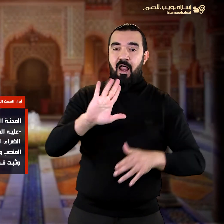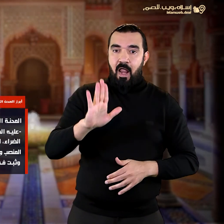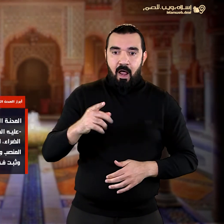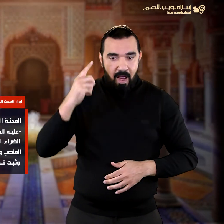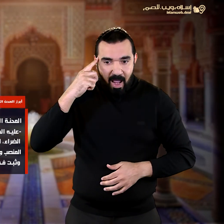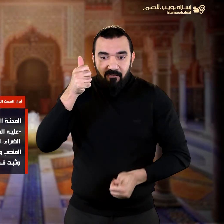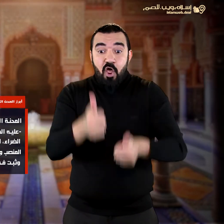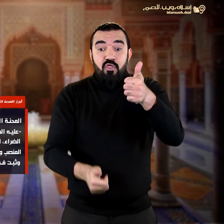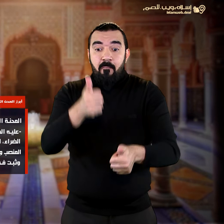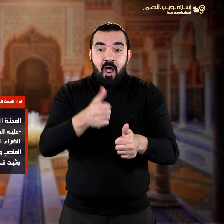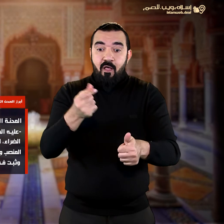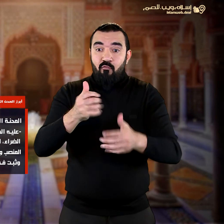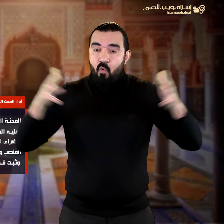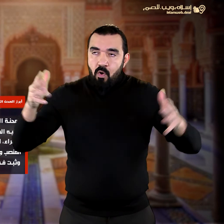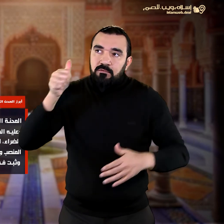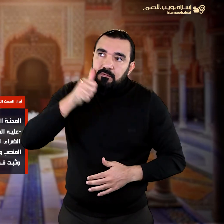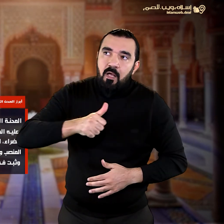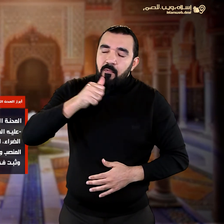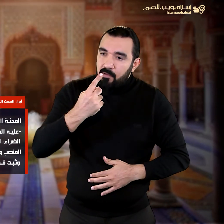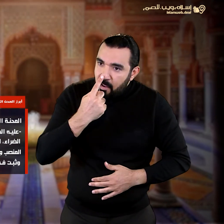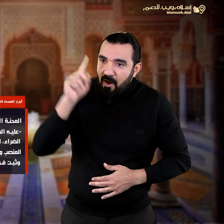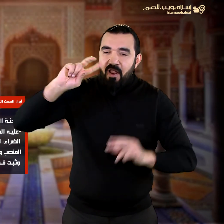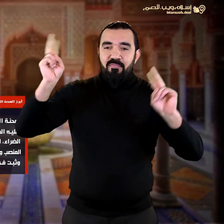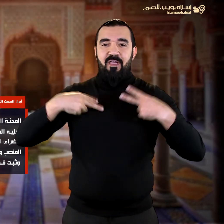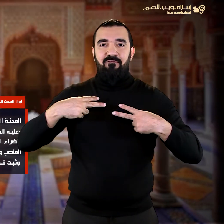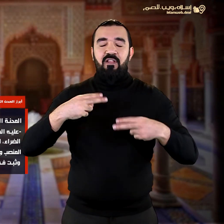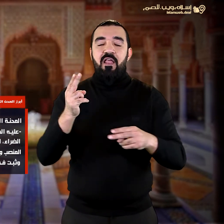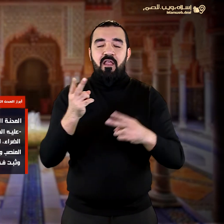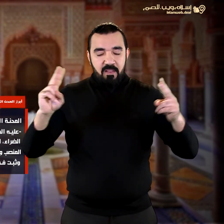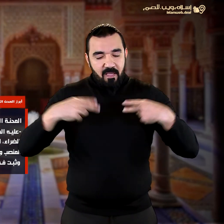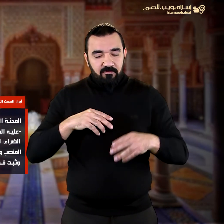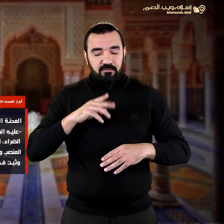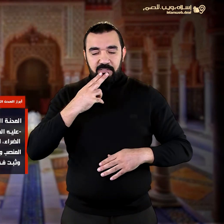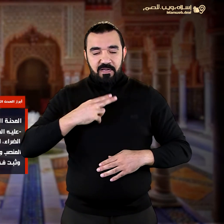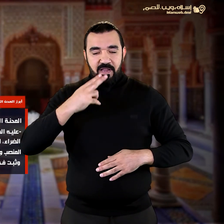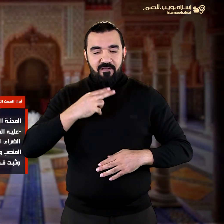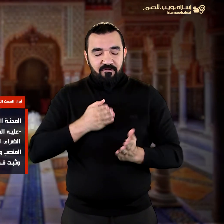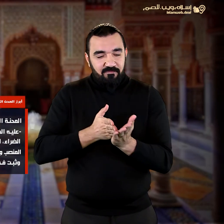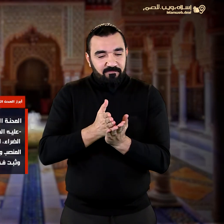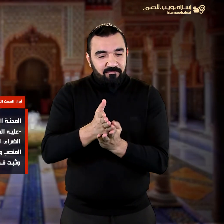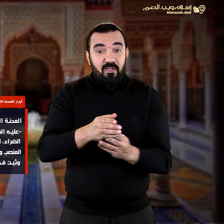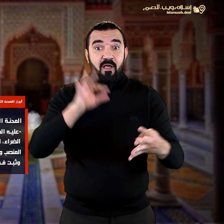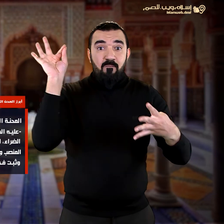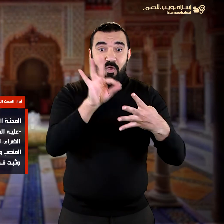أنواع المحن فخرج يوسف نقيا وثبت في هذه المحن كلها